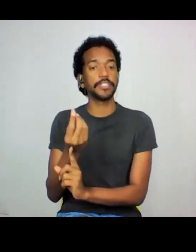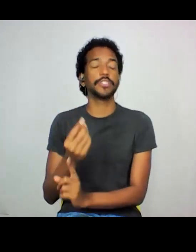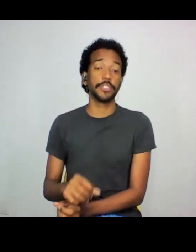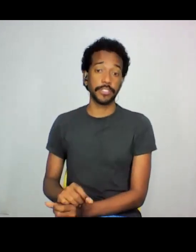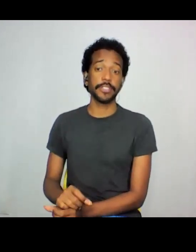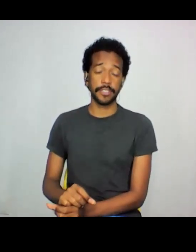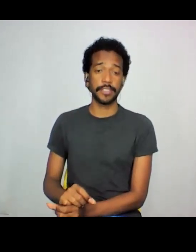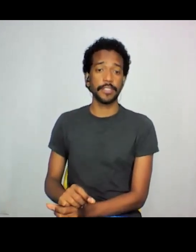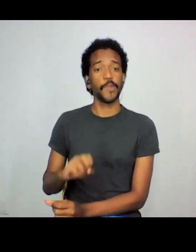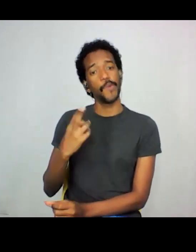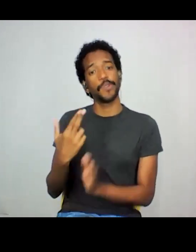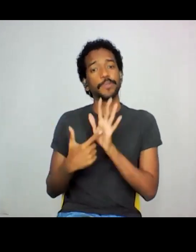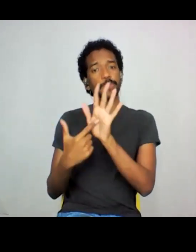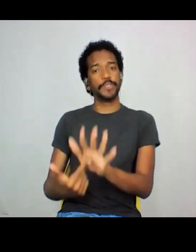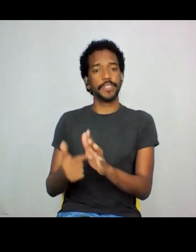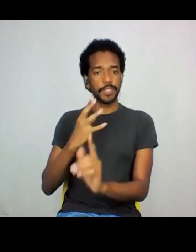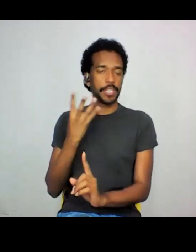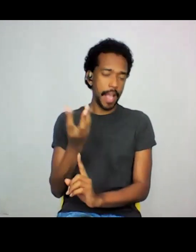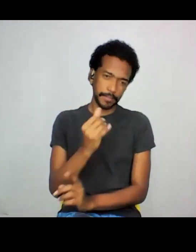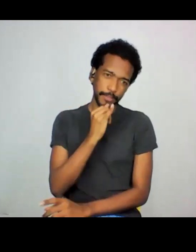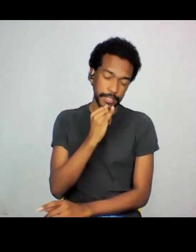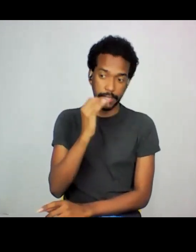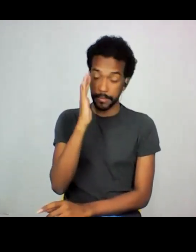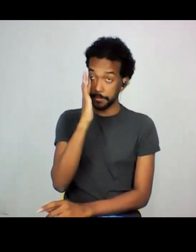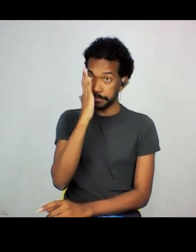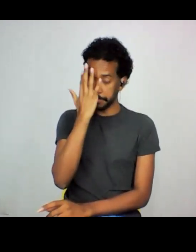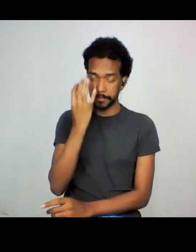uma exposição de arte, por exemplo, que tem essa